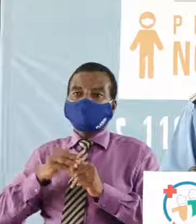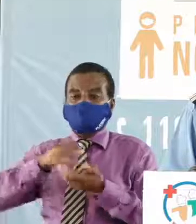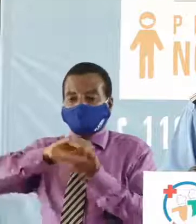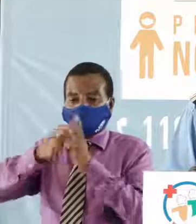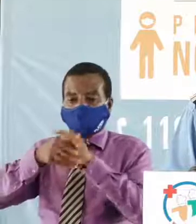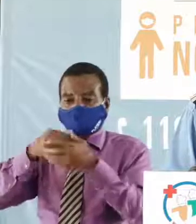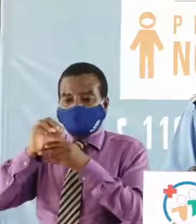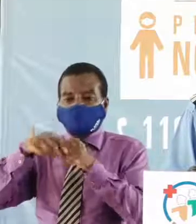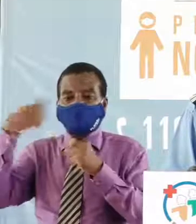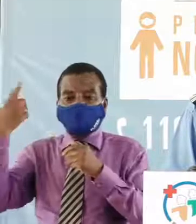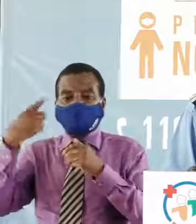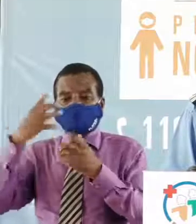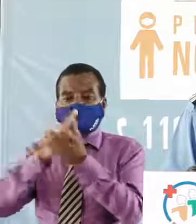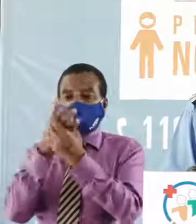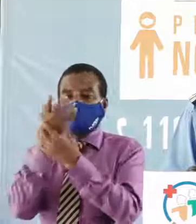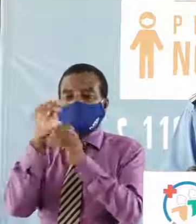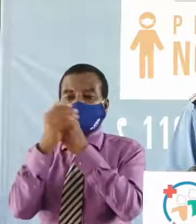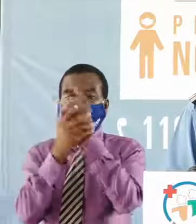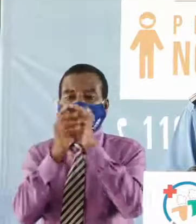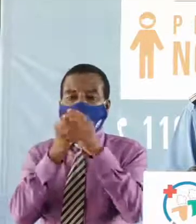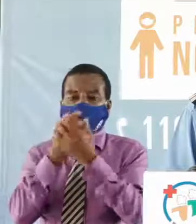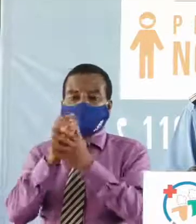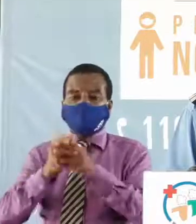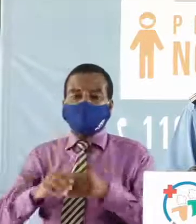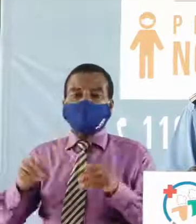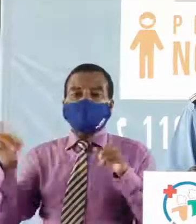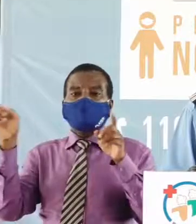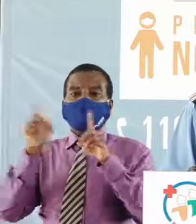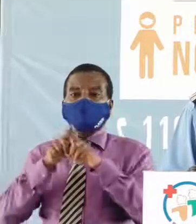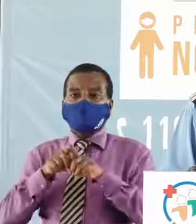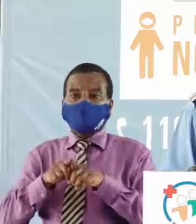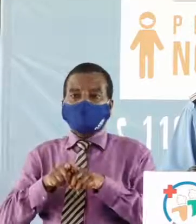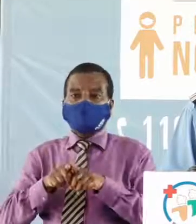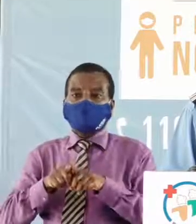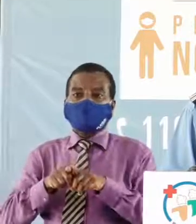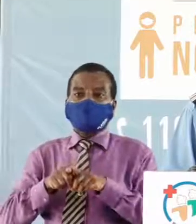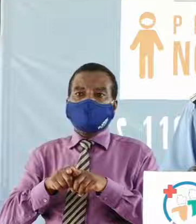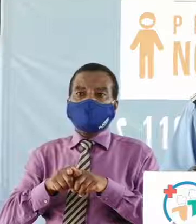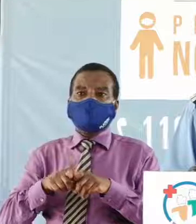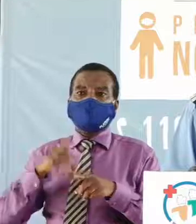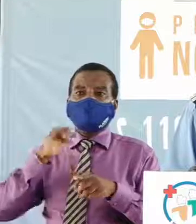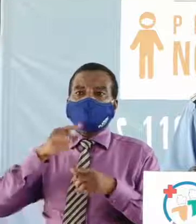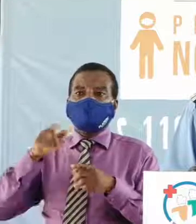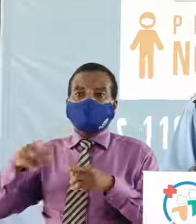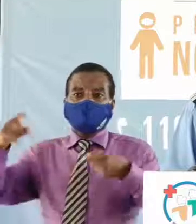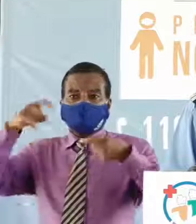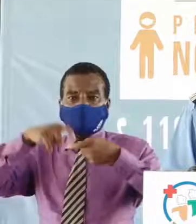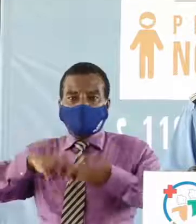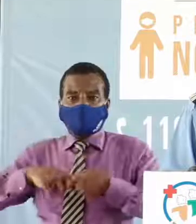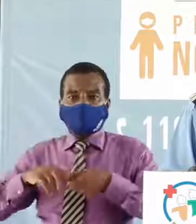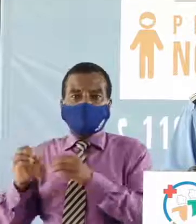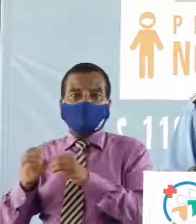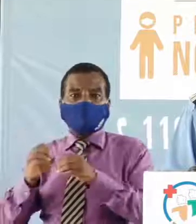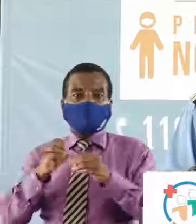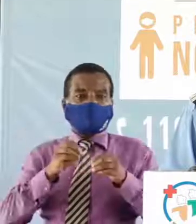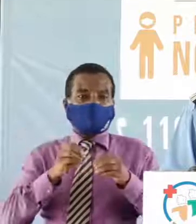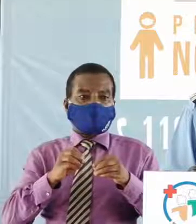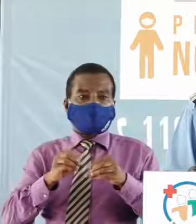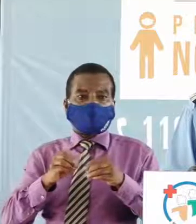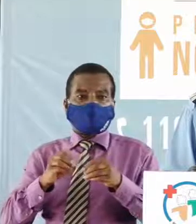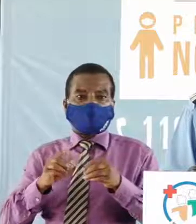laval irrégulier des mains, ainsi que celles liées à l'organisation